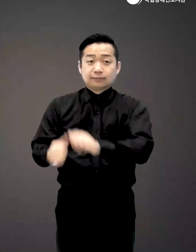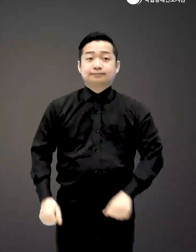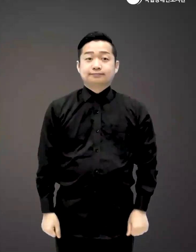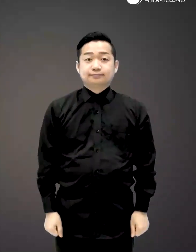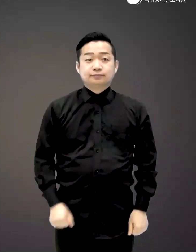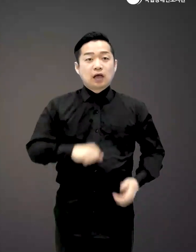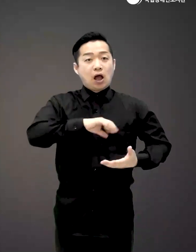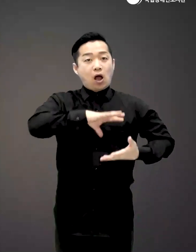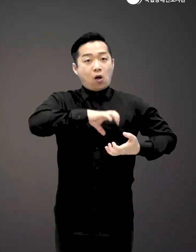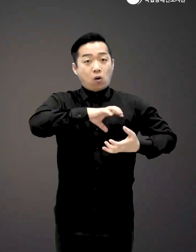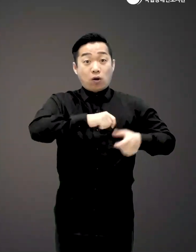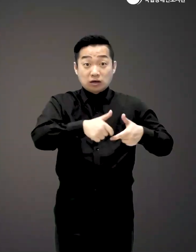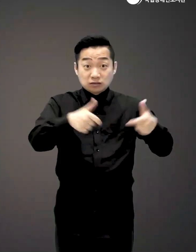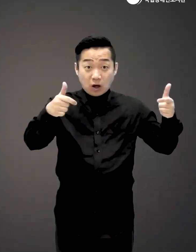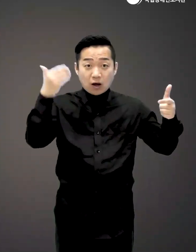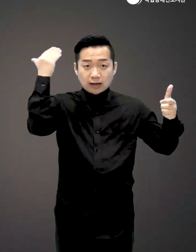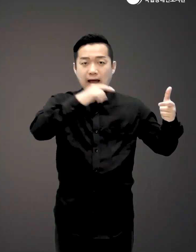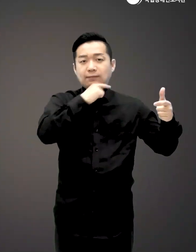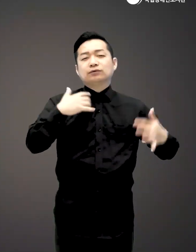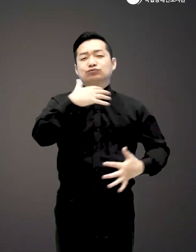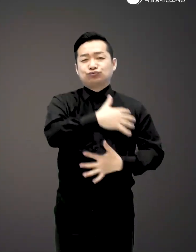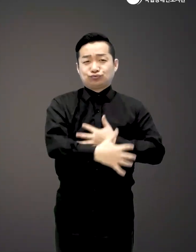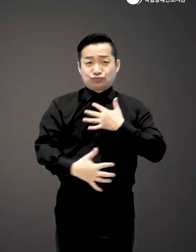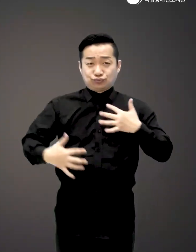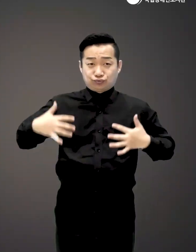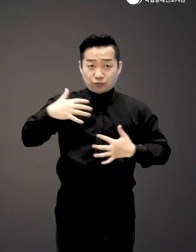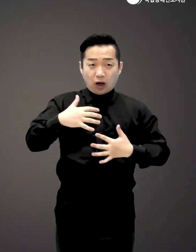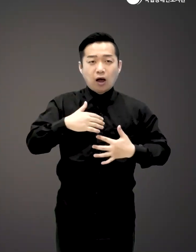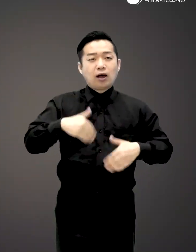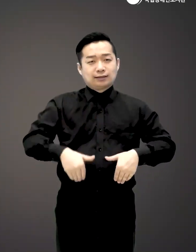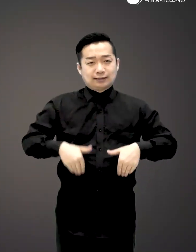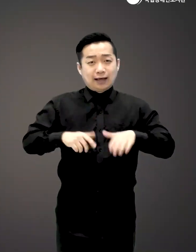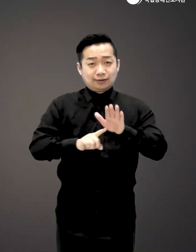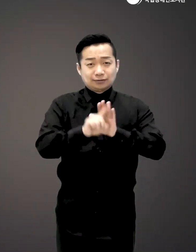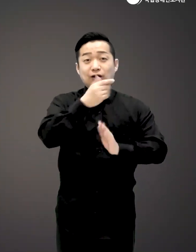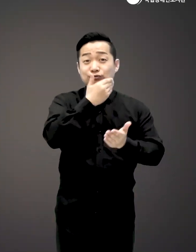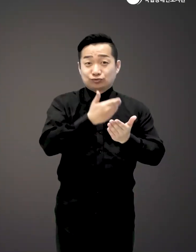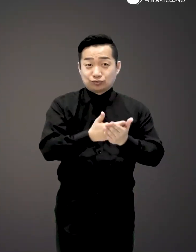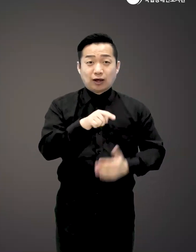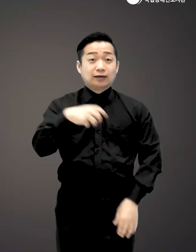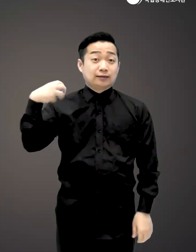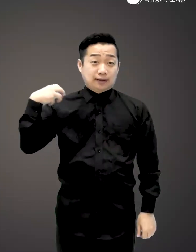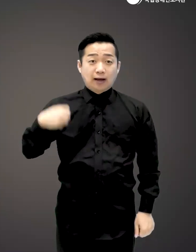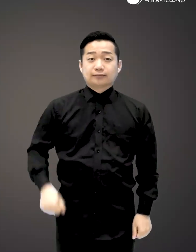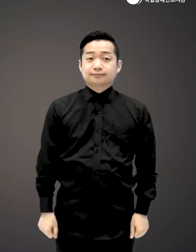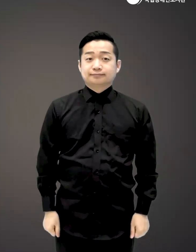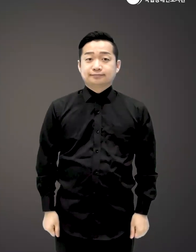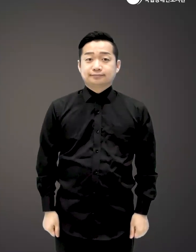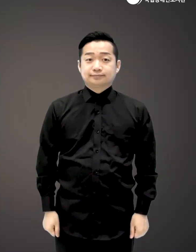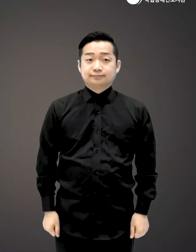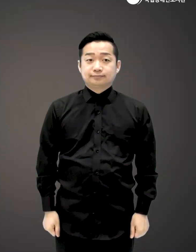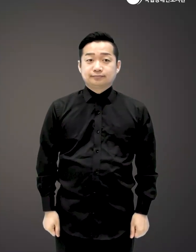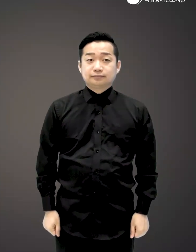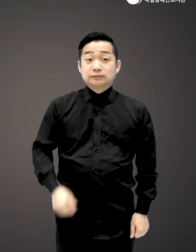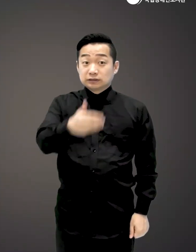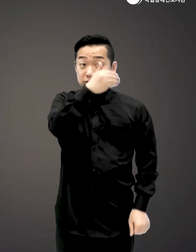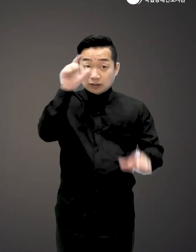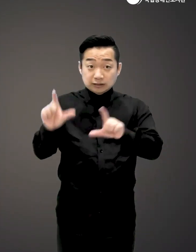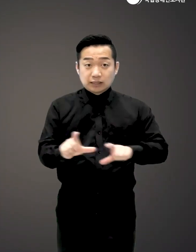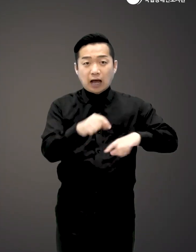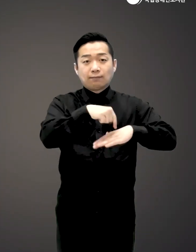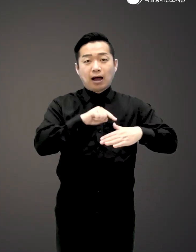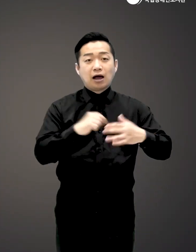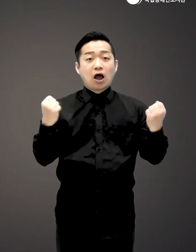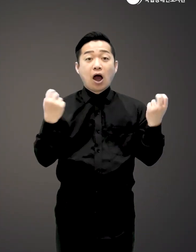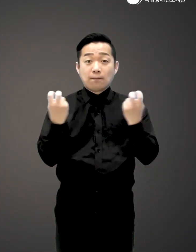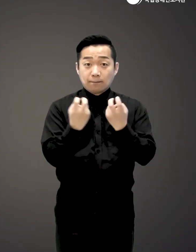심박의 증가 역시 깨끗한 피를 순환시키고 체온을 높이는 중요한 역할을 하죠 그렇다면 젊게